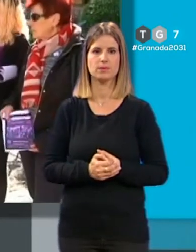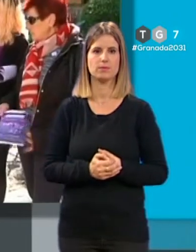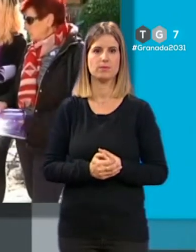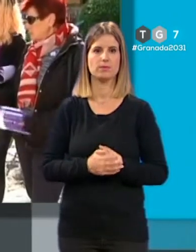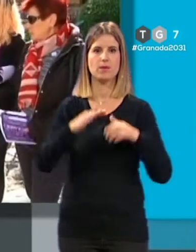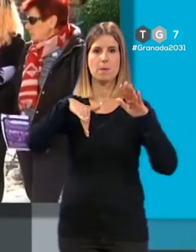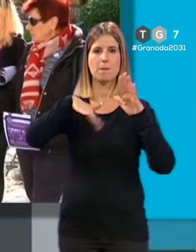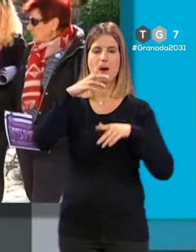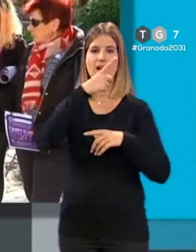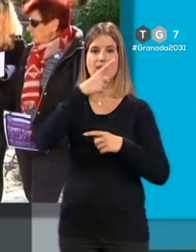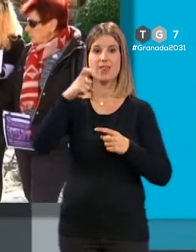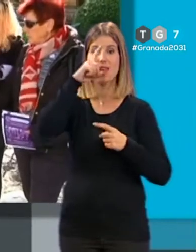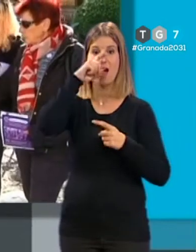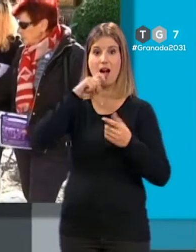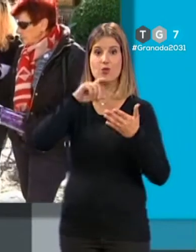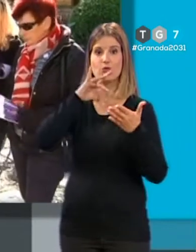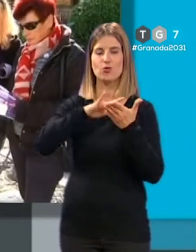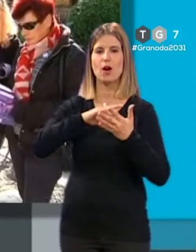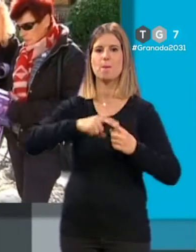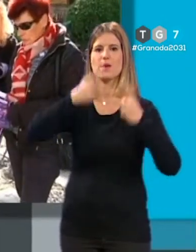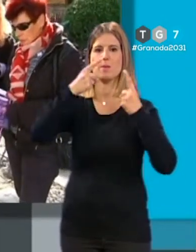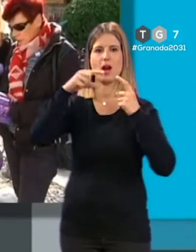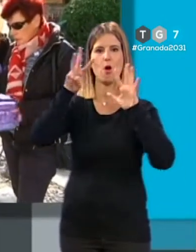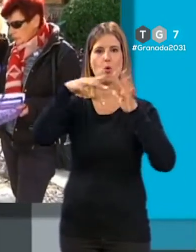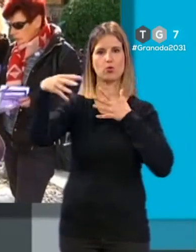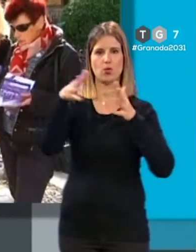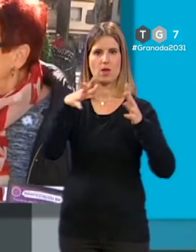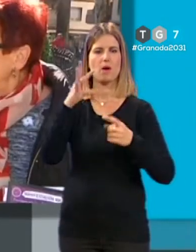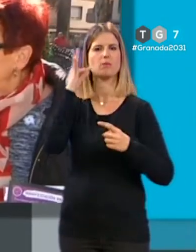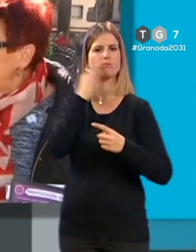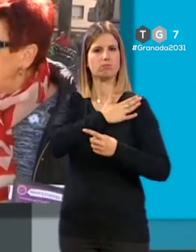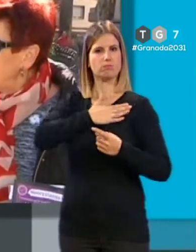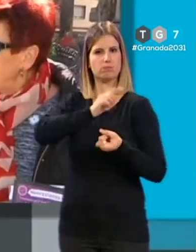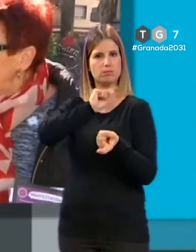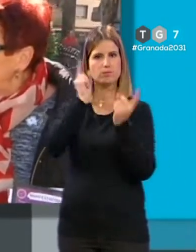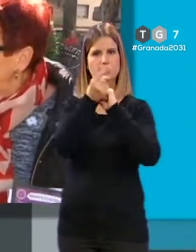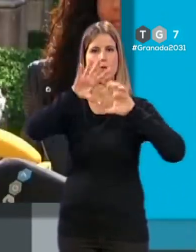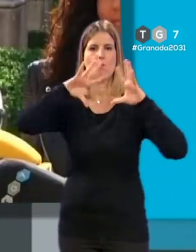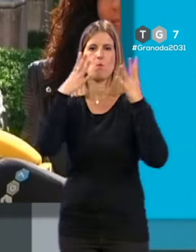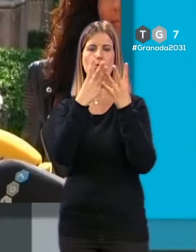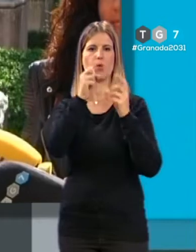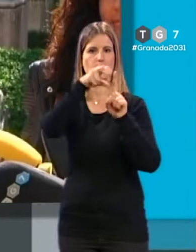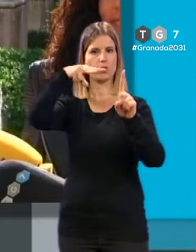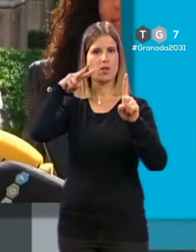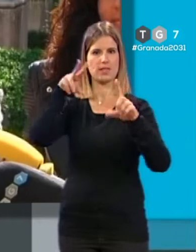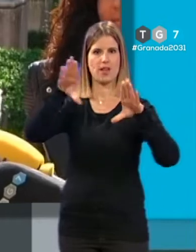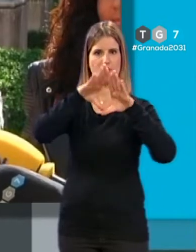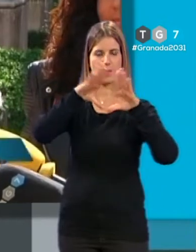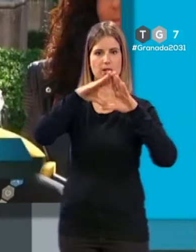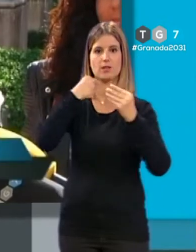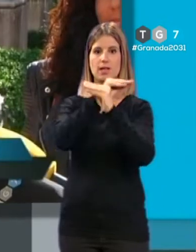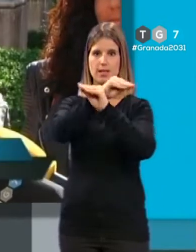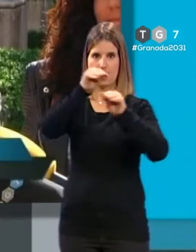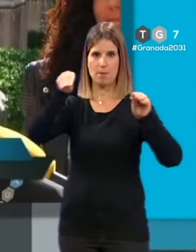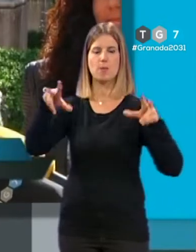Más de 100 años han pasado desde el primer 8 de marzo en el que la mujer se propuso transformar el mundo desde posturas feministas. Llamamos a la sociedad